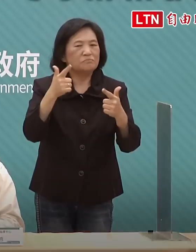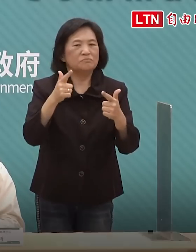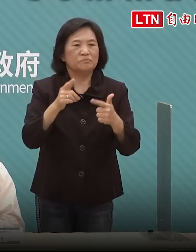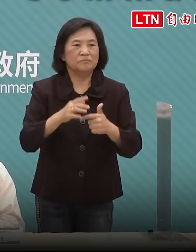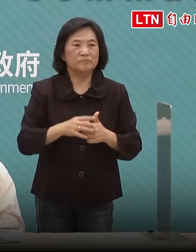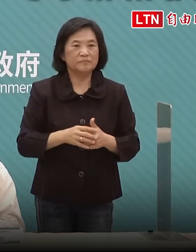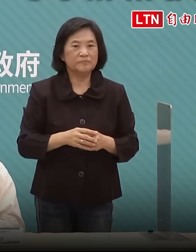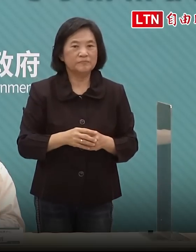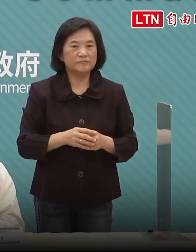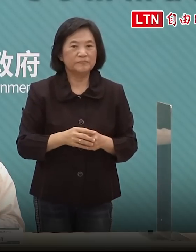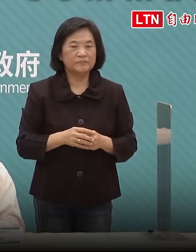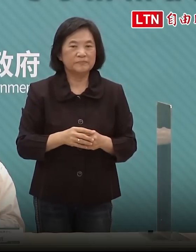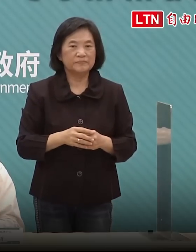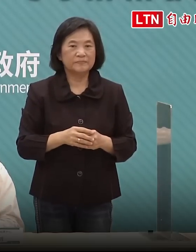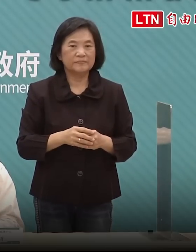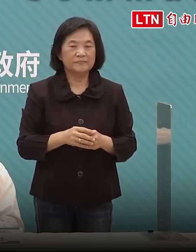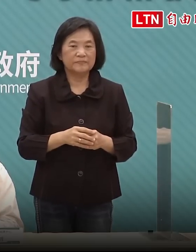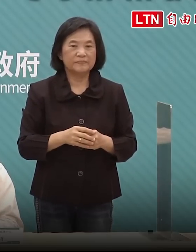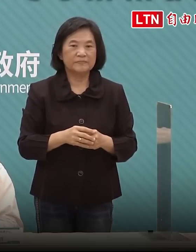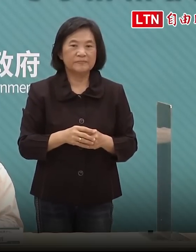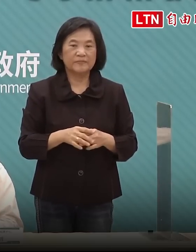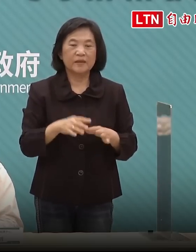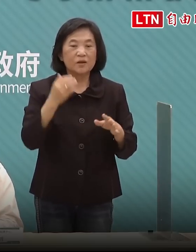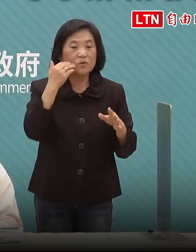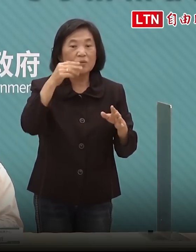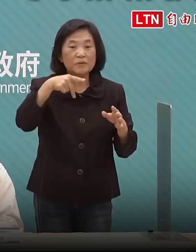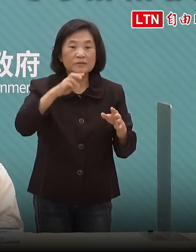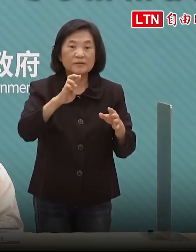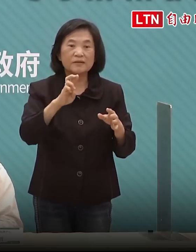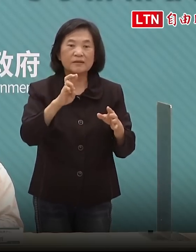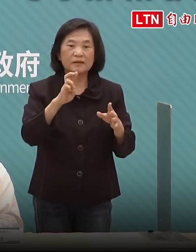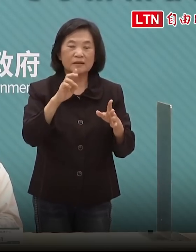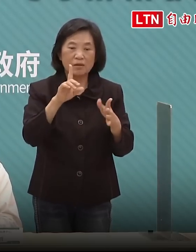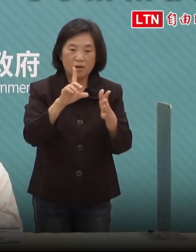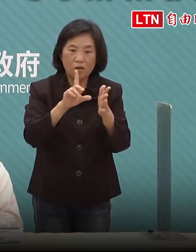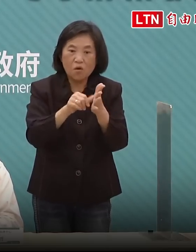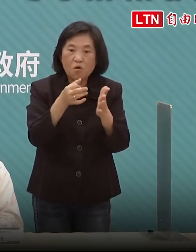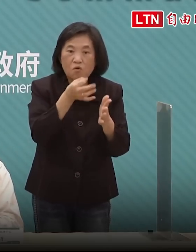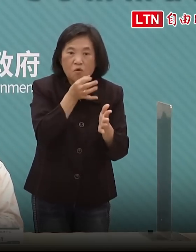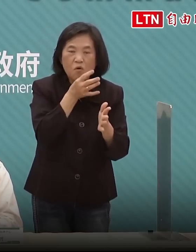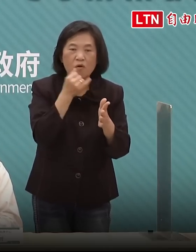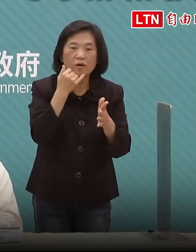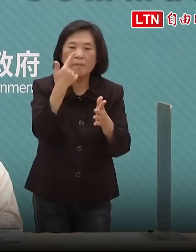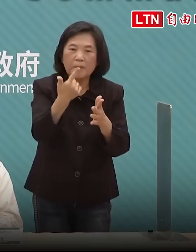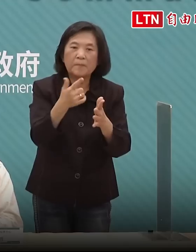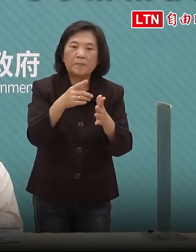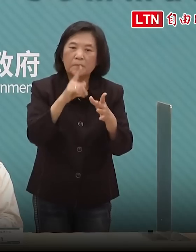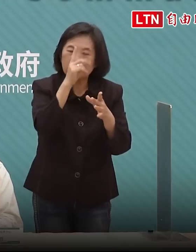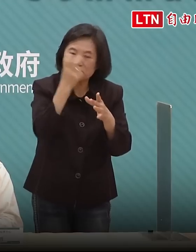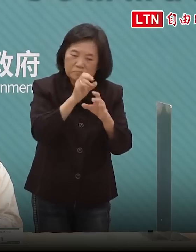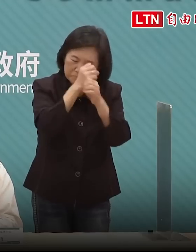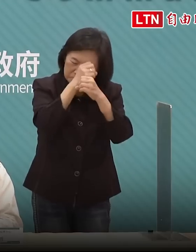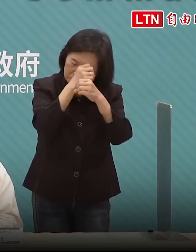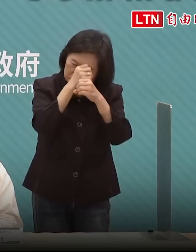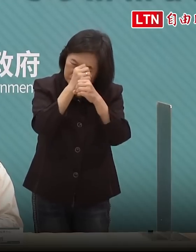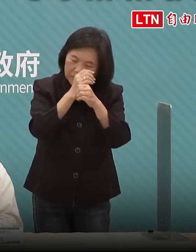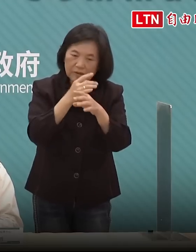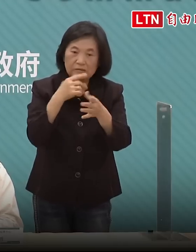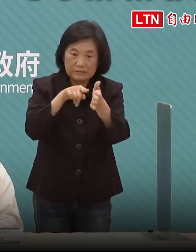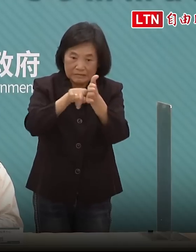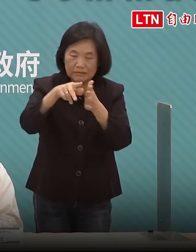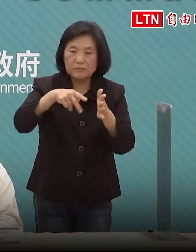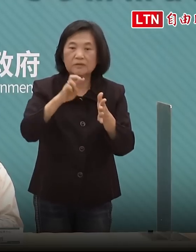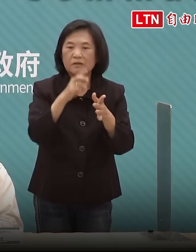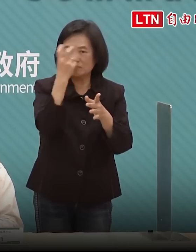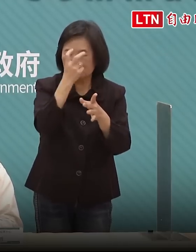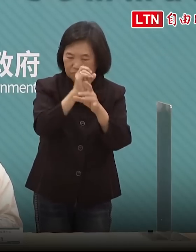所以所以在如果如果PCR量能夠時間夠來得及那當然我們就用用PCR叫go